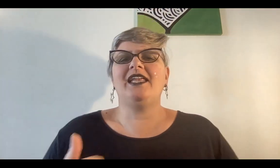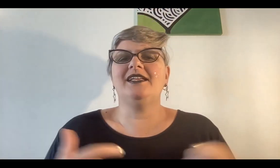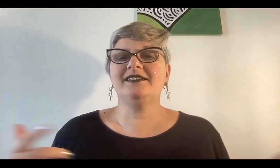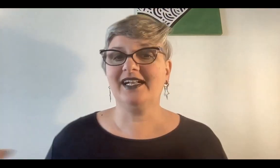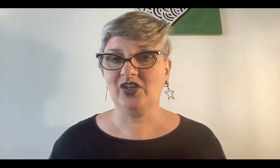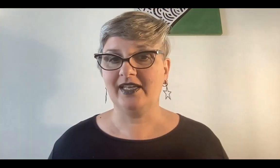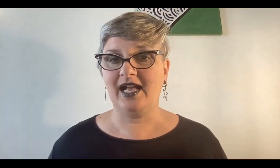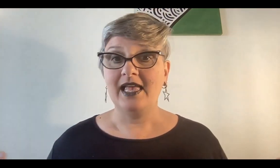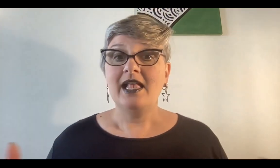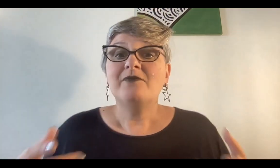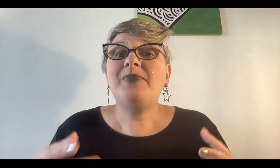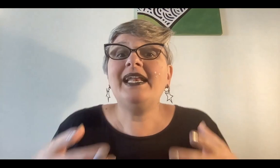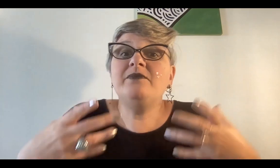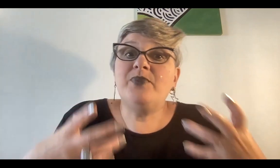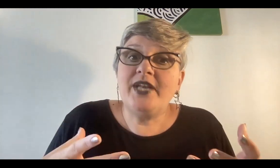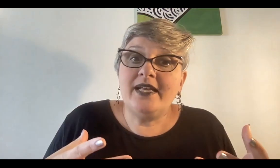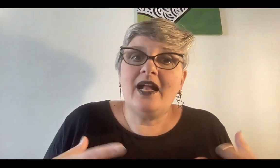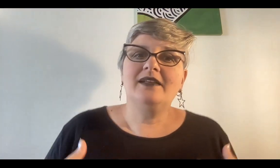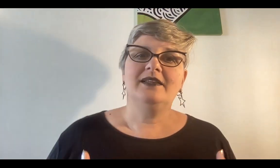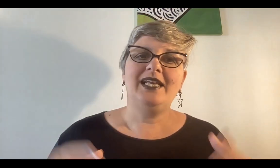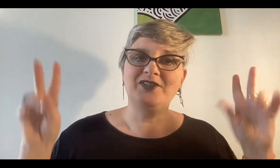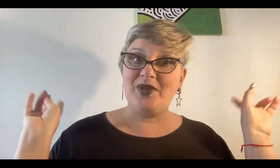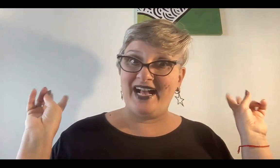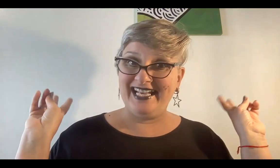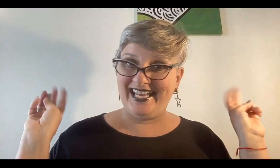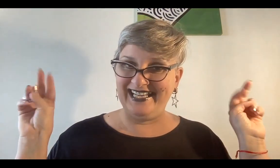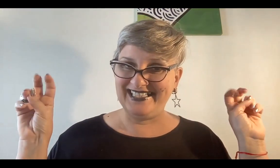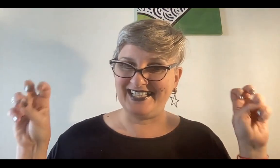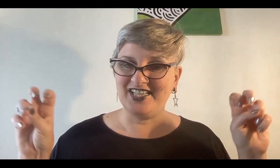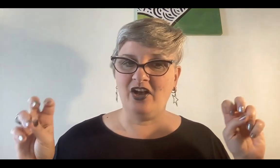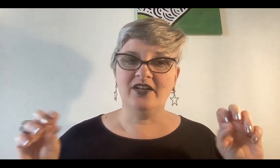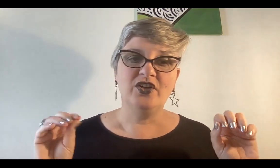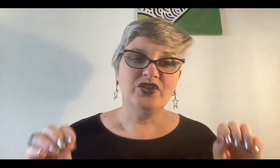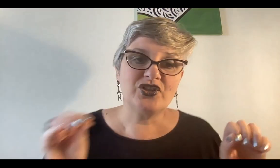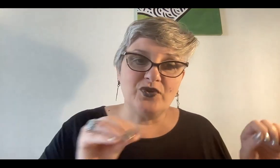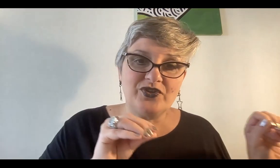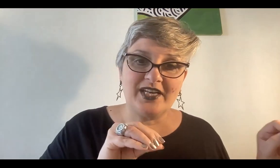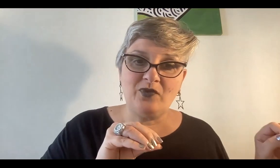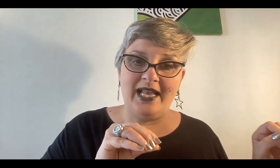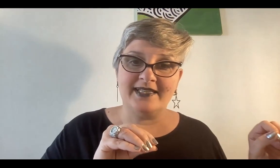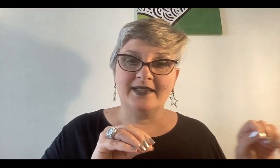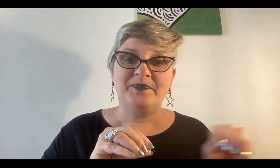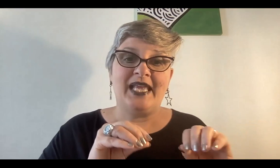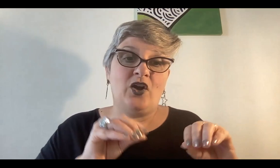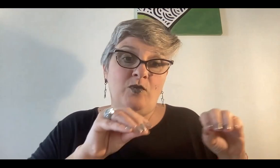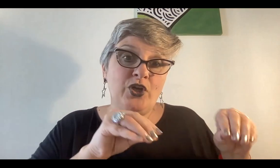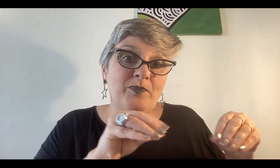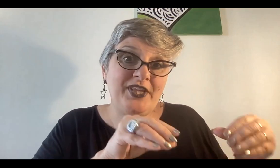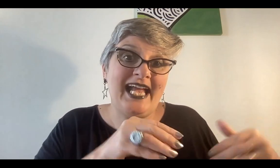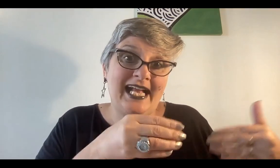de la iglesia católica, para imponer en su evangelización sus rituales. como no podían